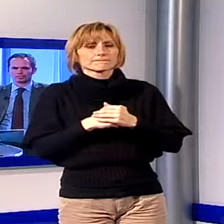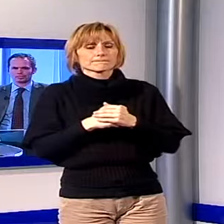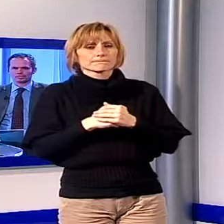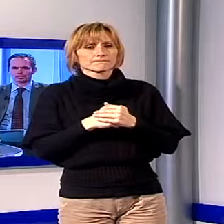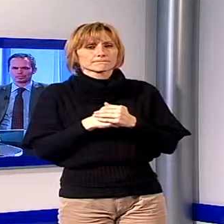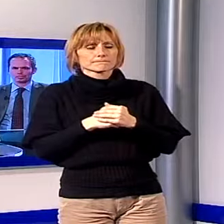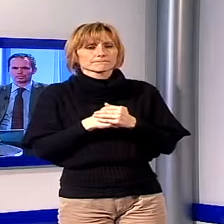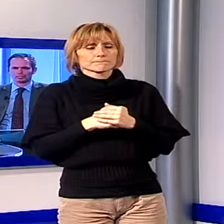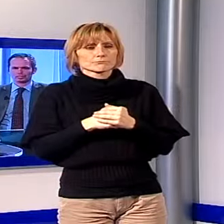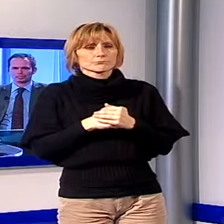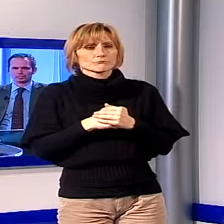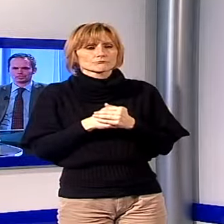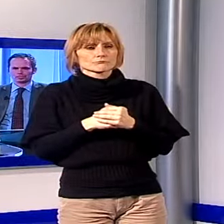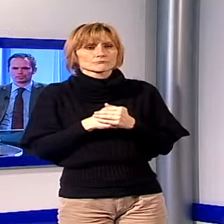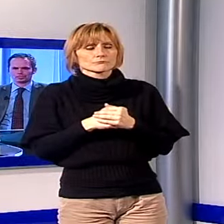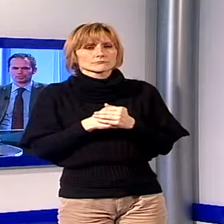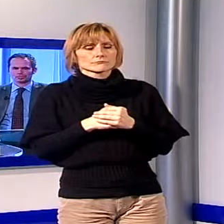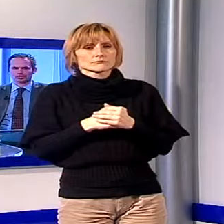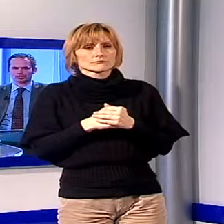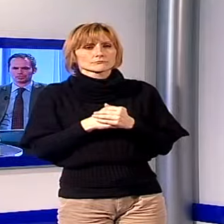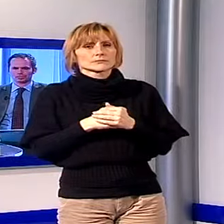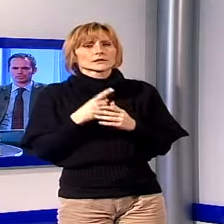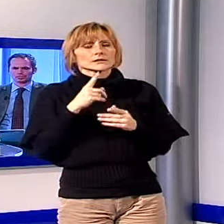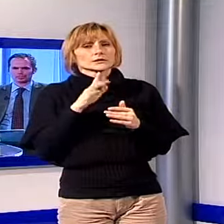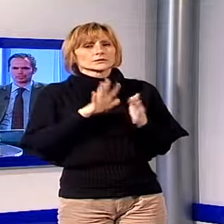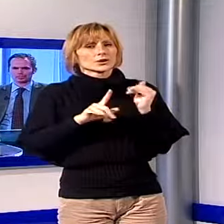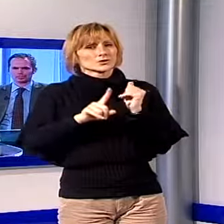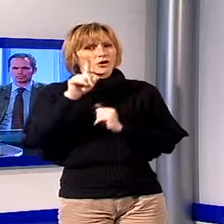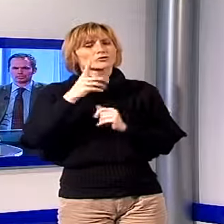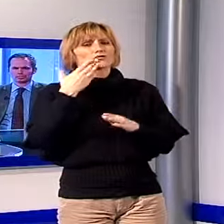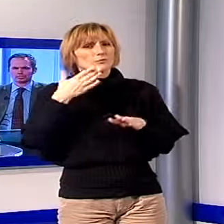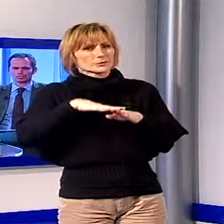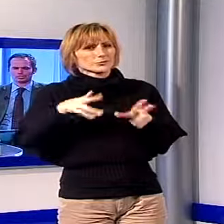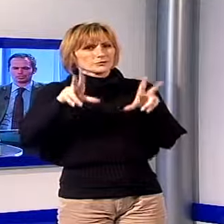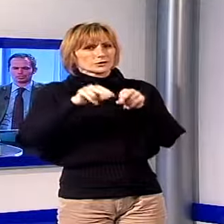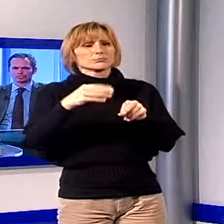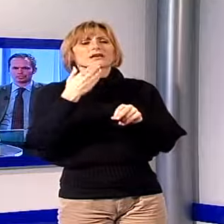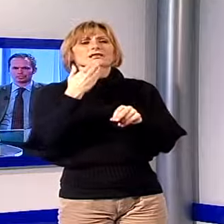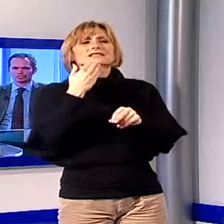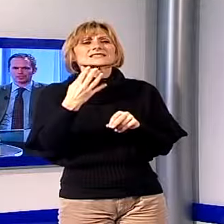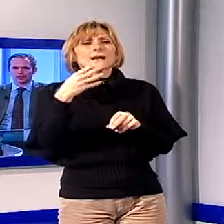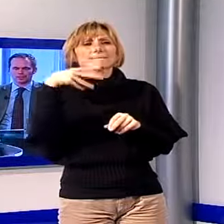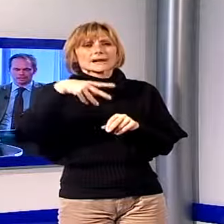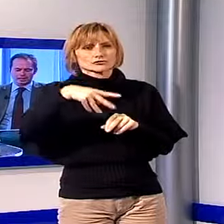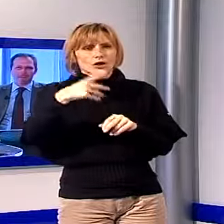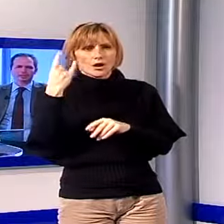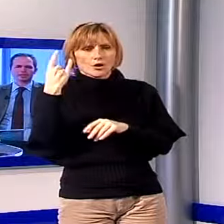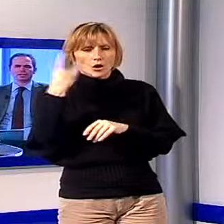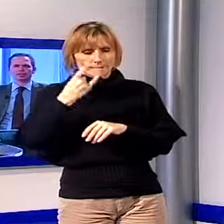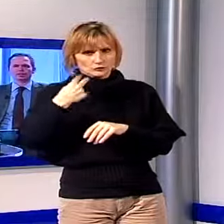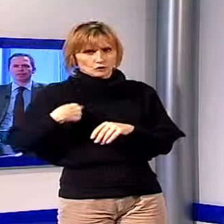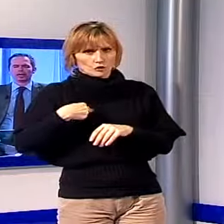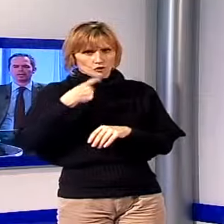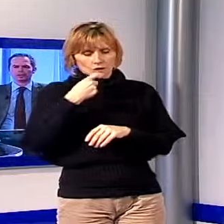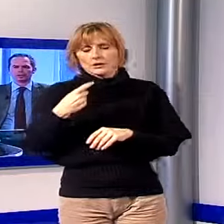dalla Croce Rossa e dall'emergenza di San Marcello. Bene, grazie al